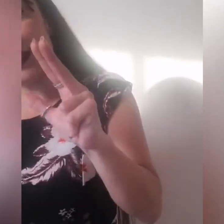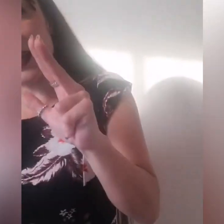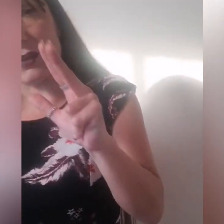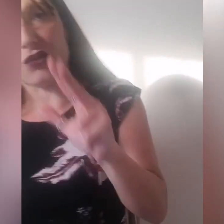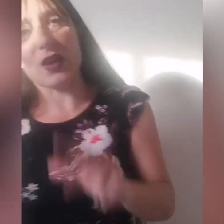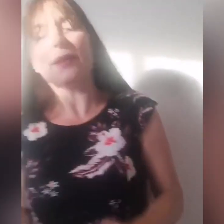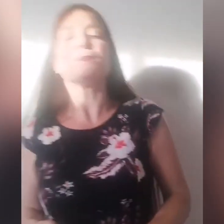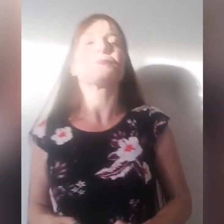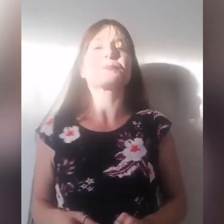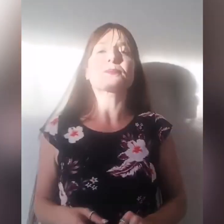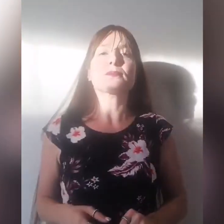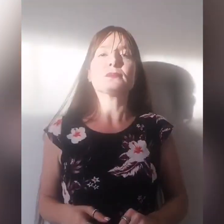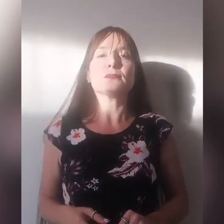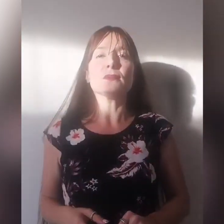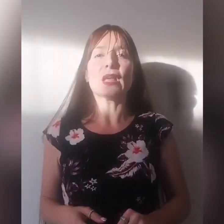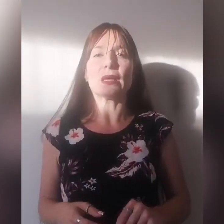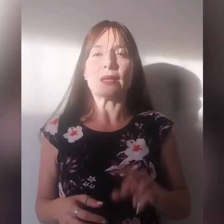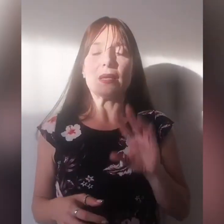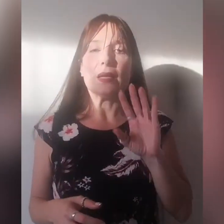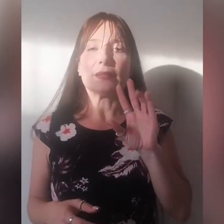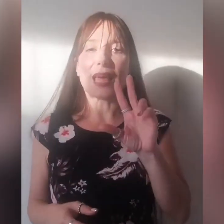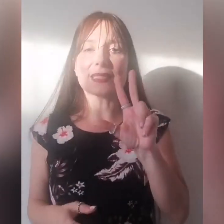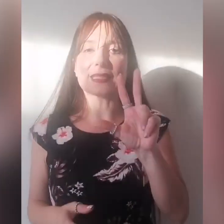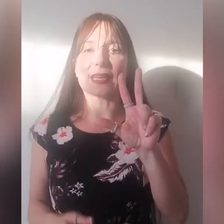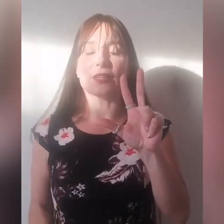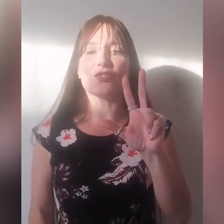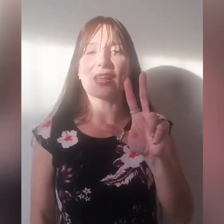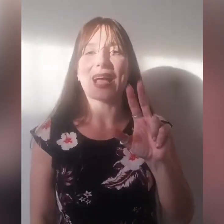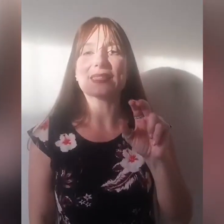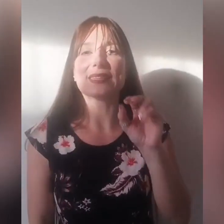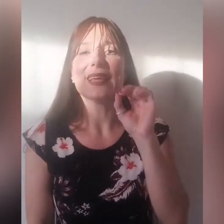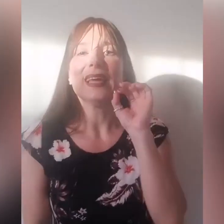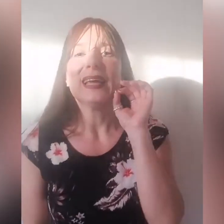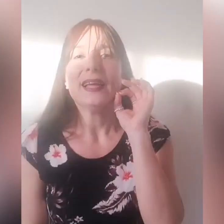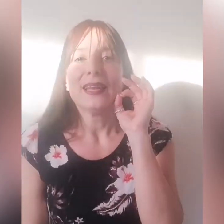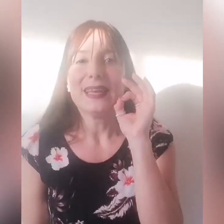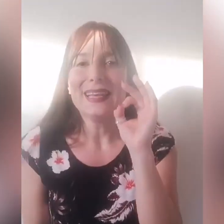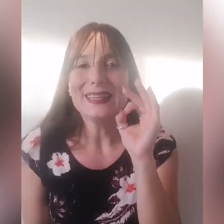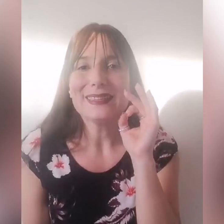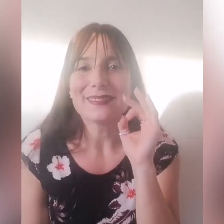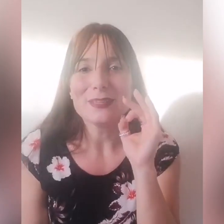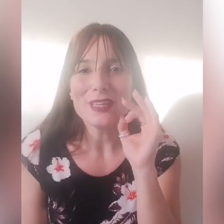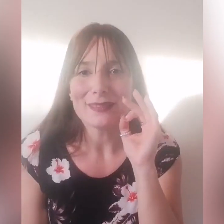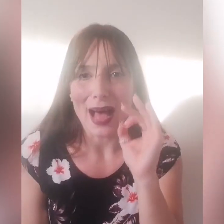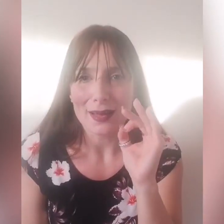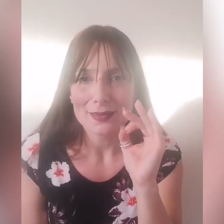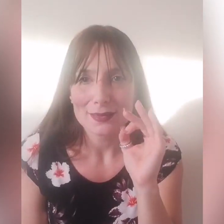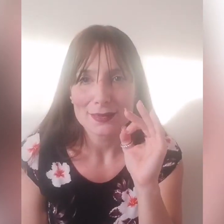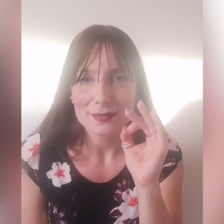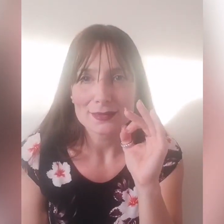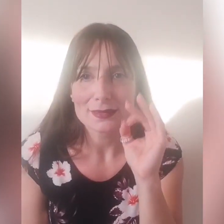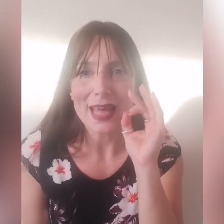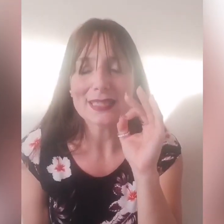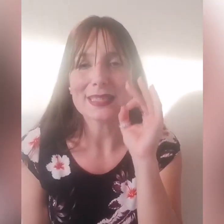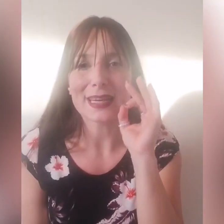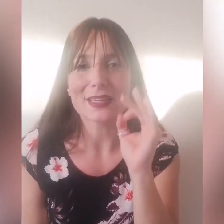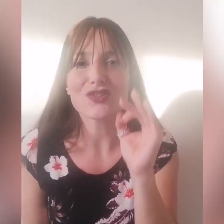strategia, terza strategia ragazzi, l'intimità, terza strategia